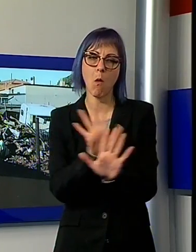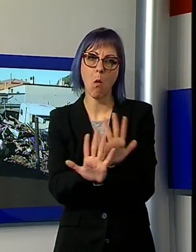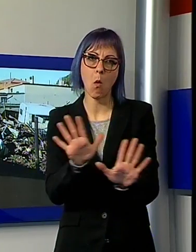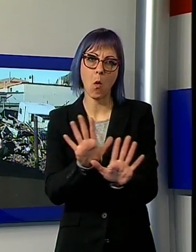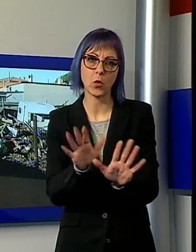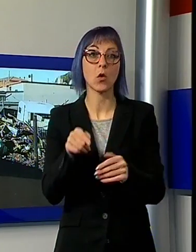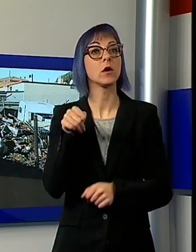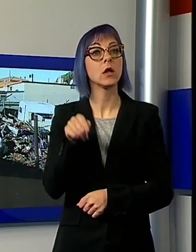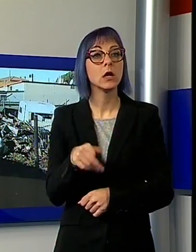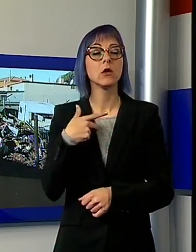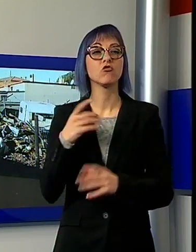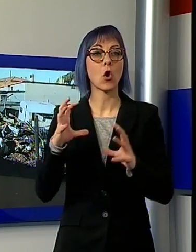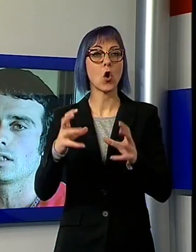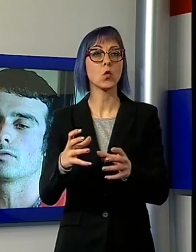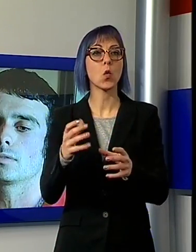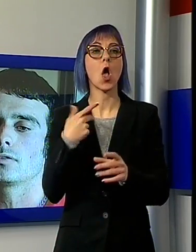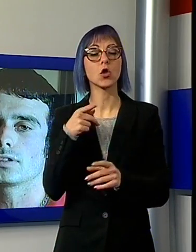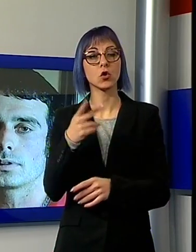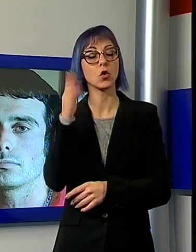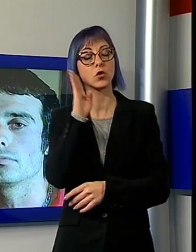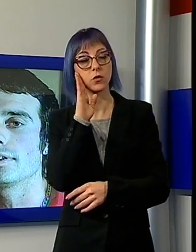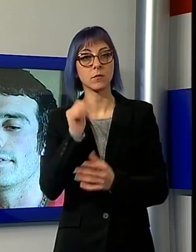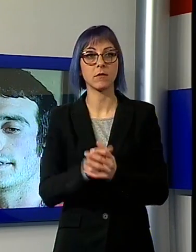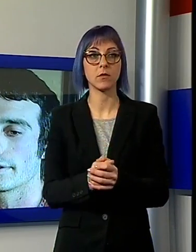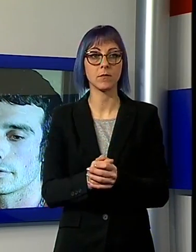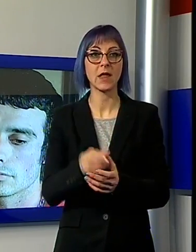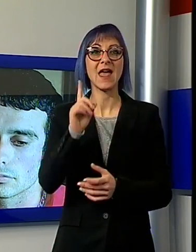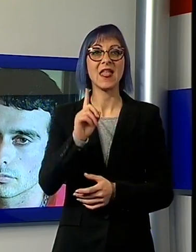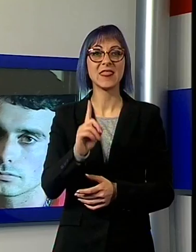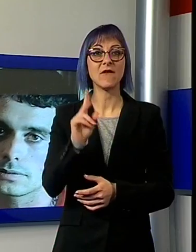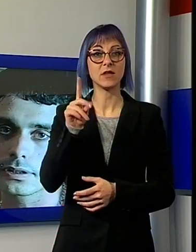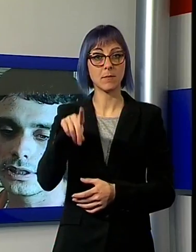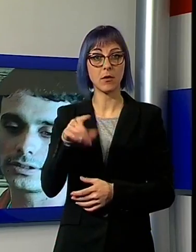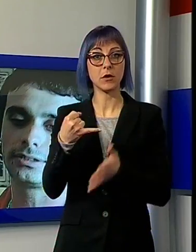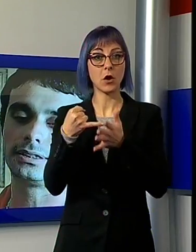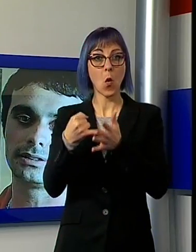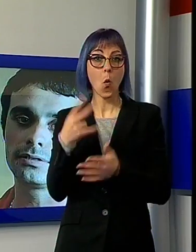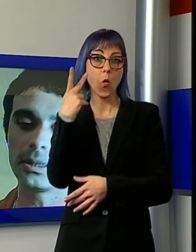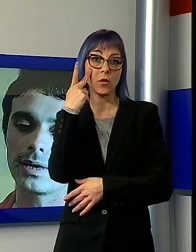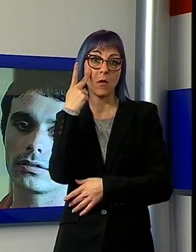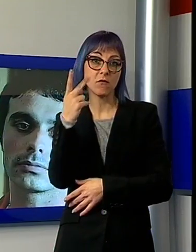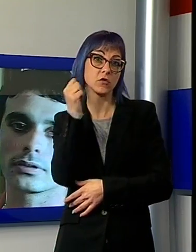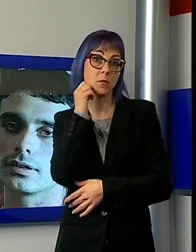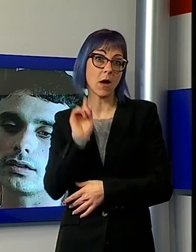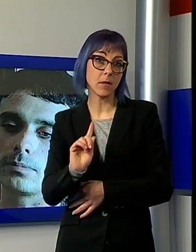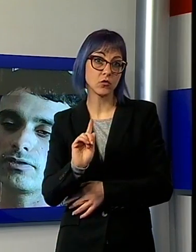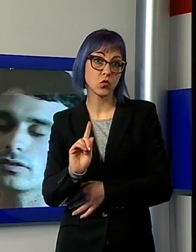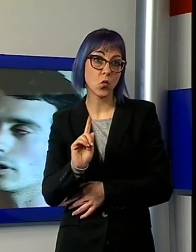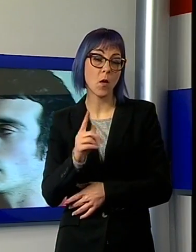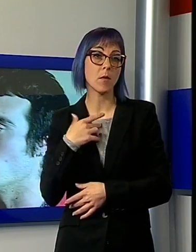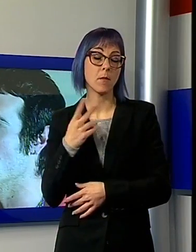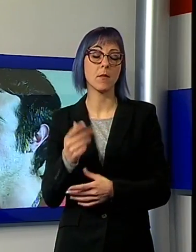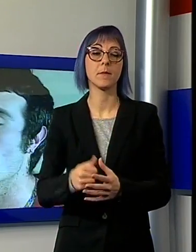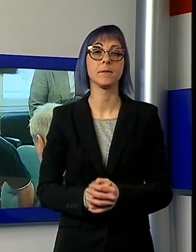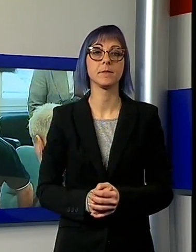dove vivevano, era stato David Paolini, figlio e nipote, a vedere per l'ultima volta la madre, come morta. Ad incastrare lo zio Remorini,